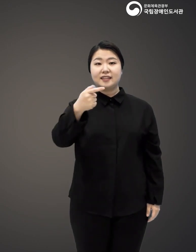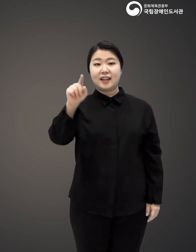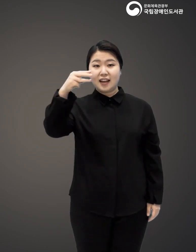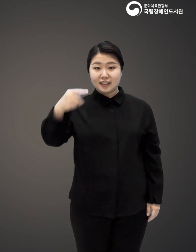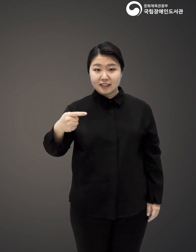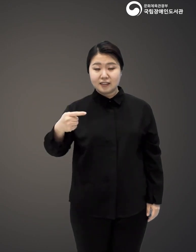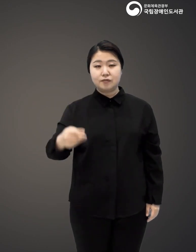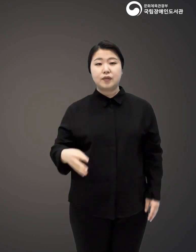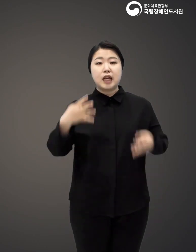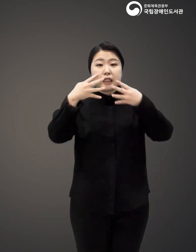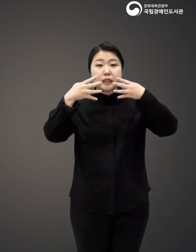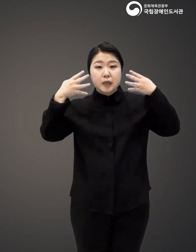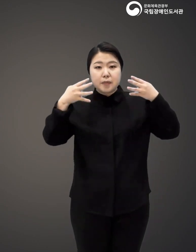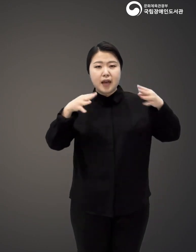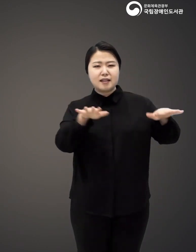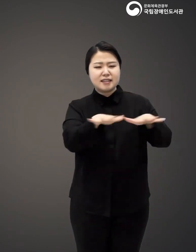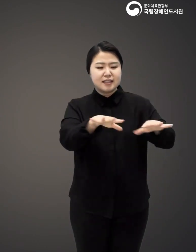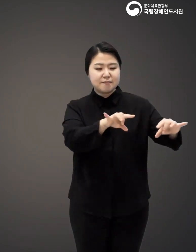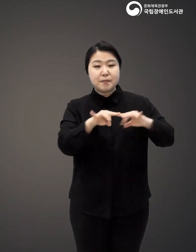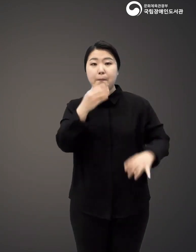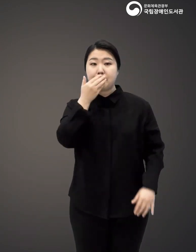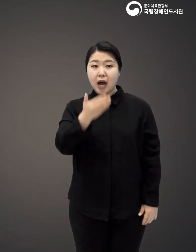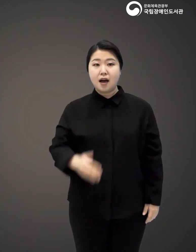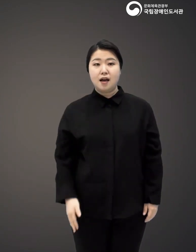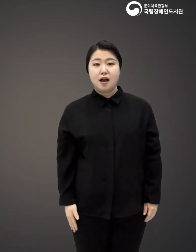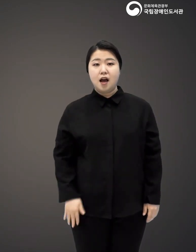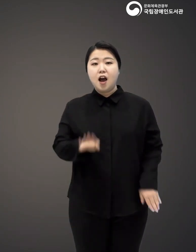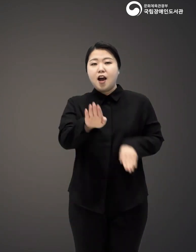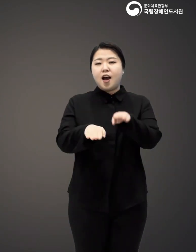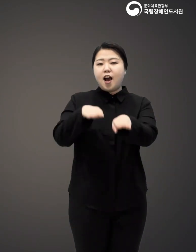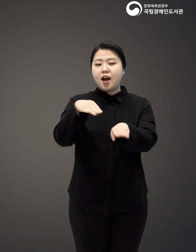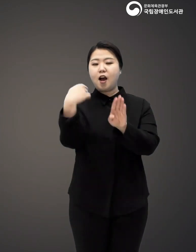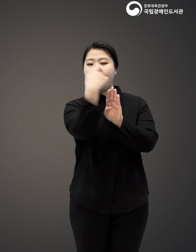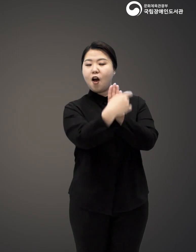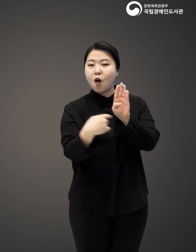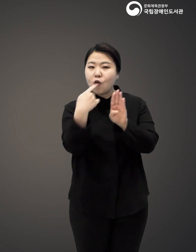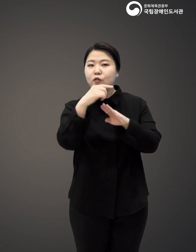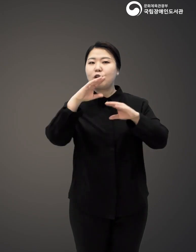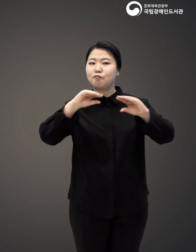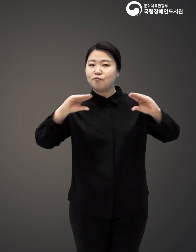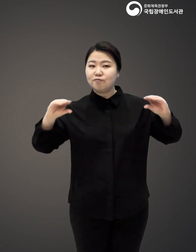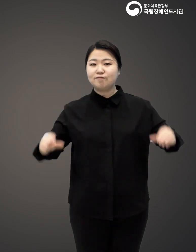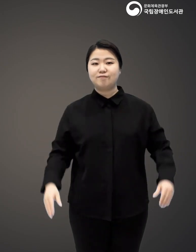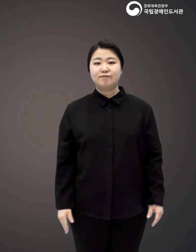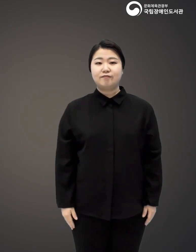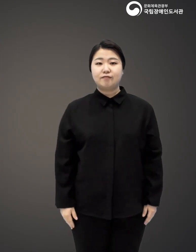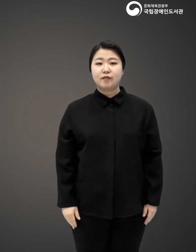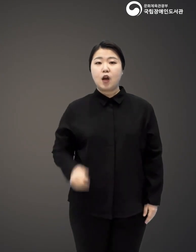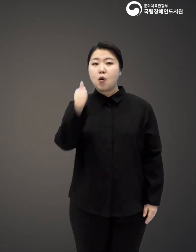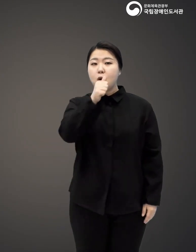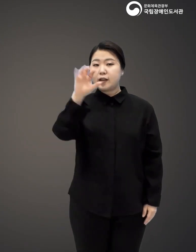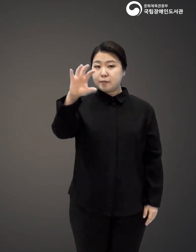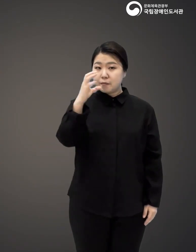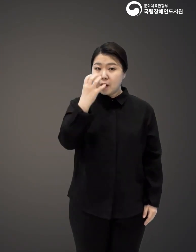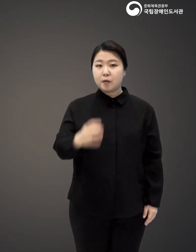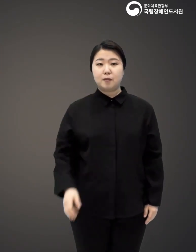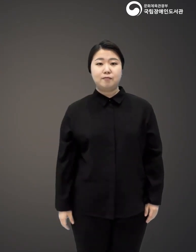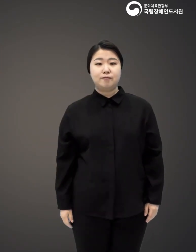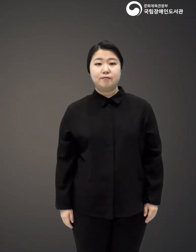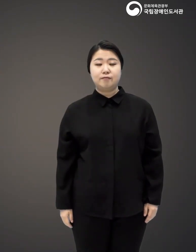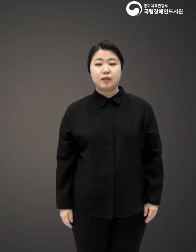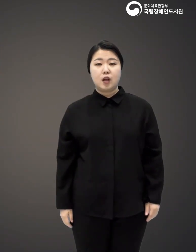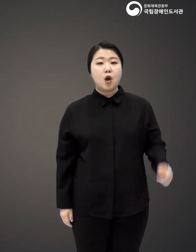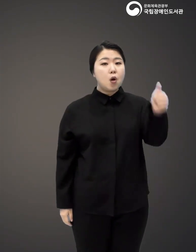베르베르 지진을 감지하는 수염 충격을 흡수하는 발바닥 젤리 고양이를 흉내내고